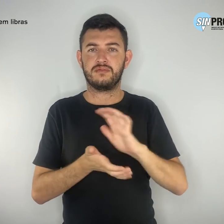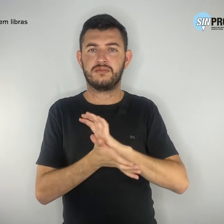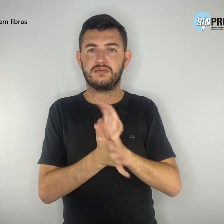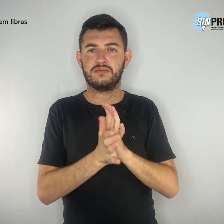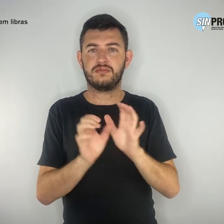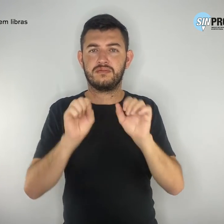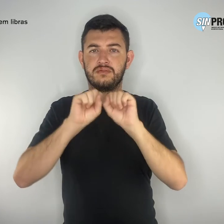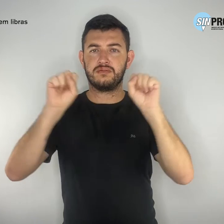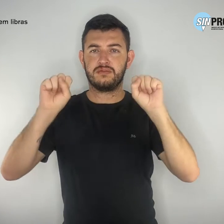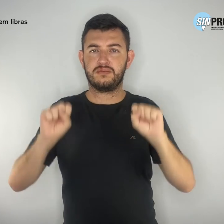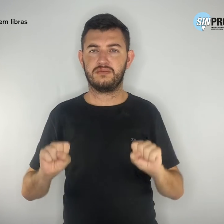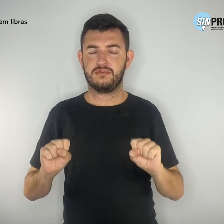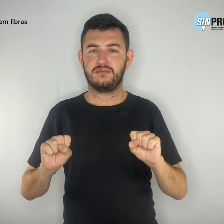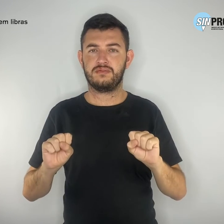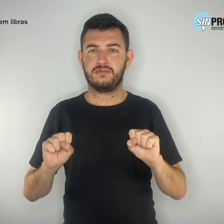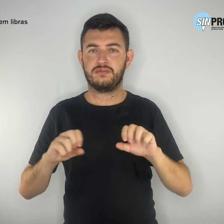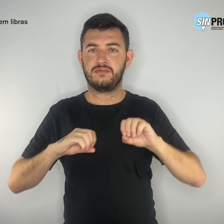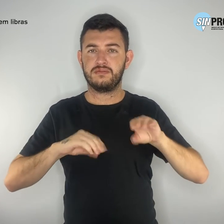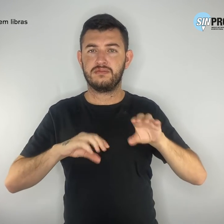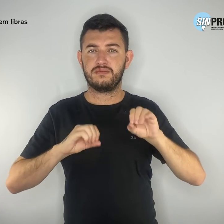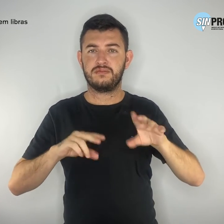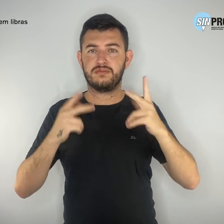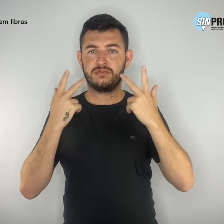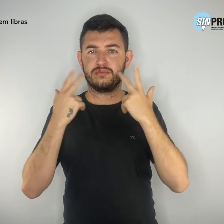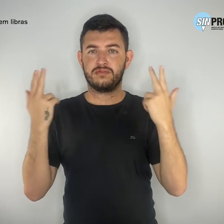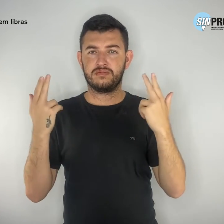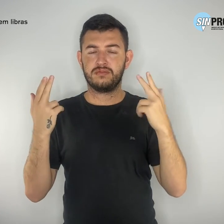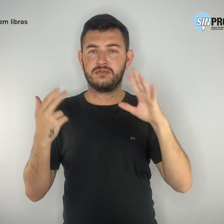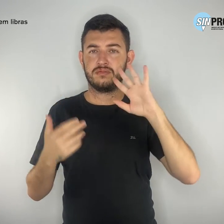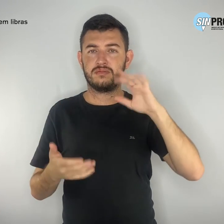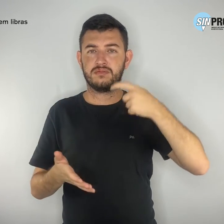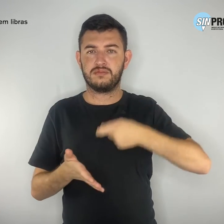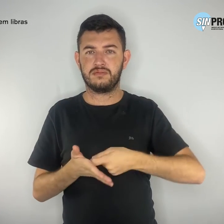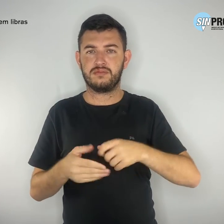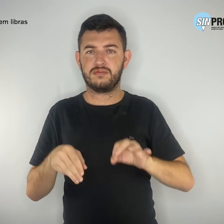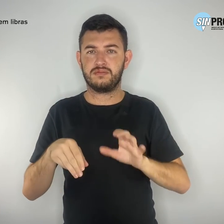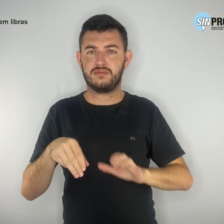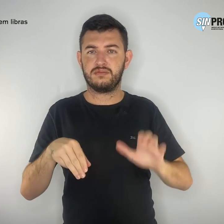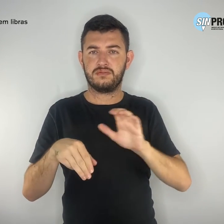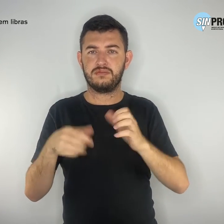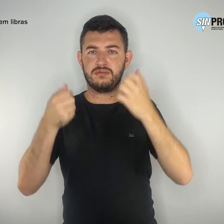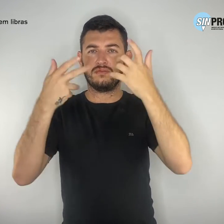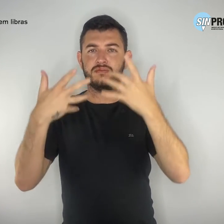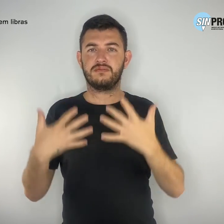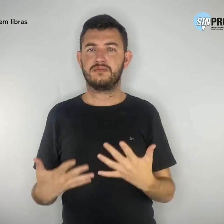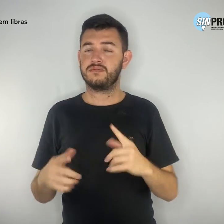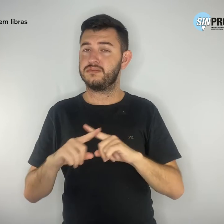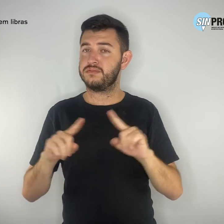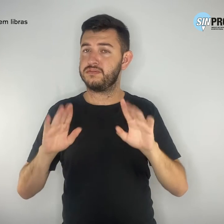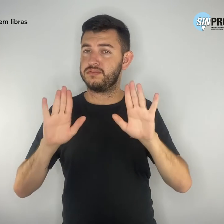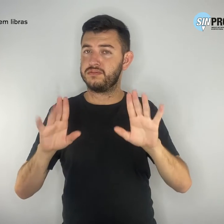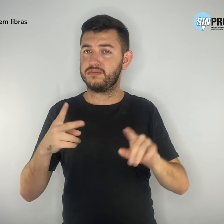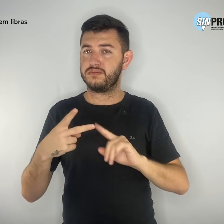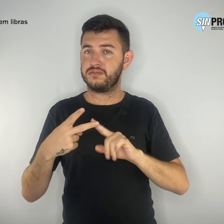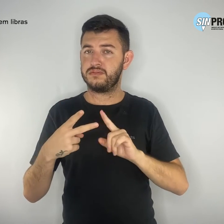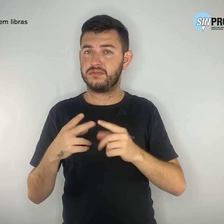segundo a decisão dos ministros. Já o programa de escolas cívico-militares